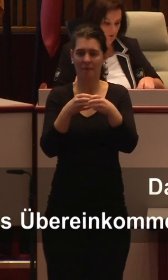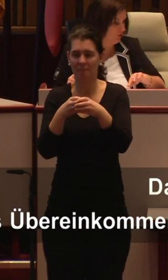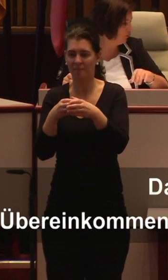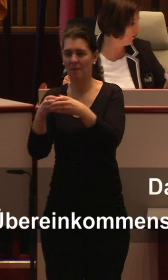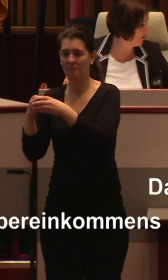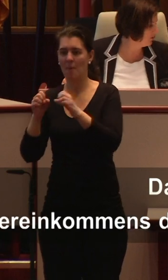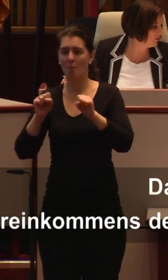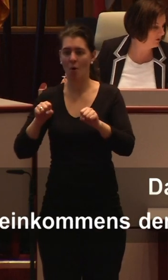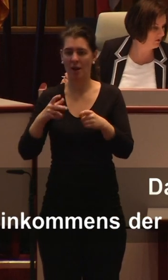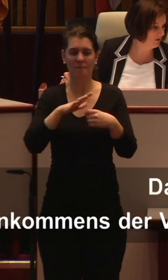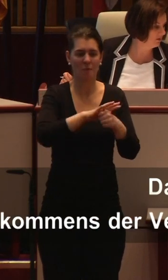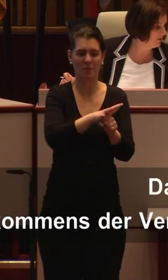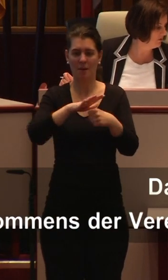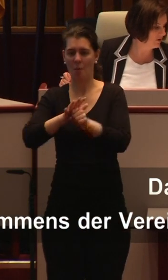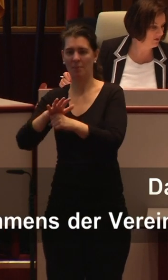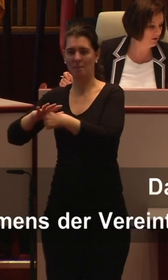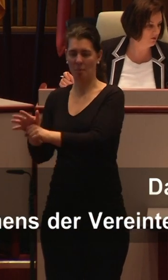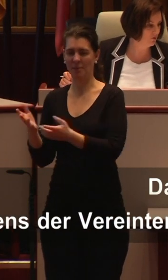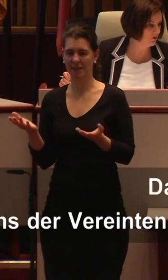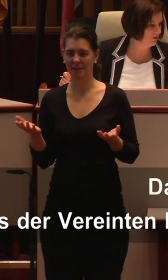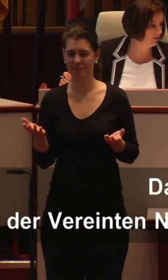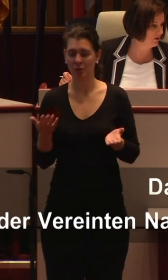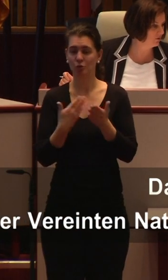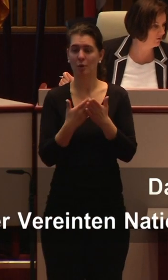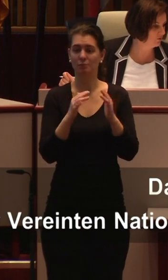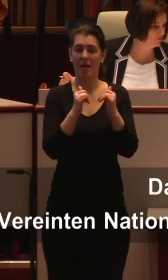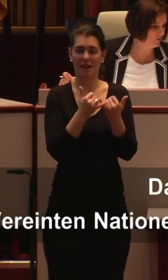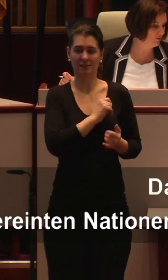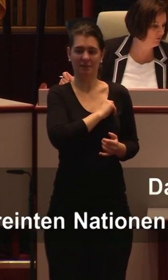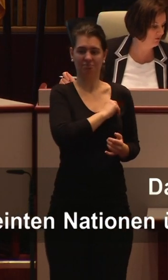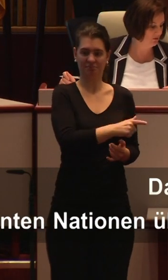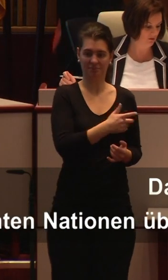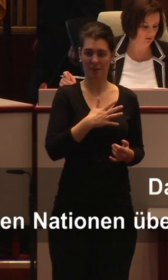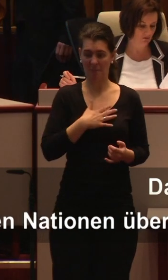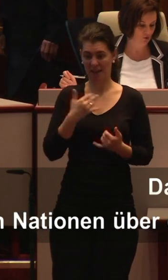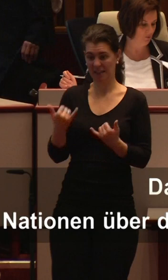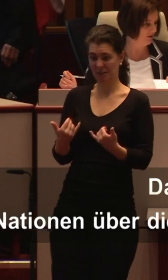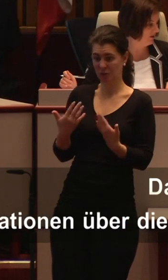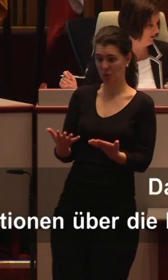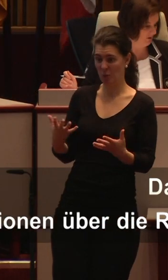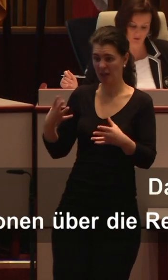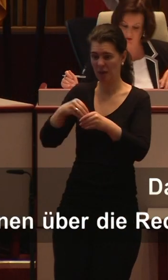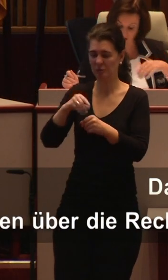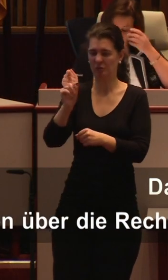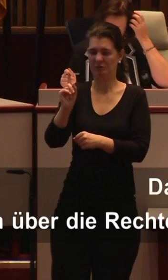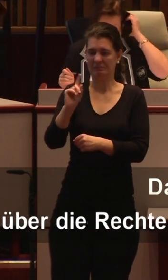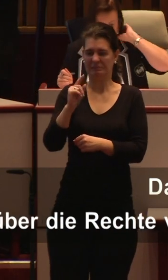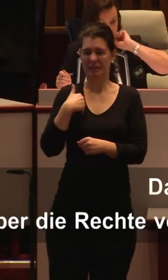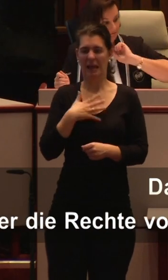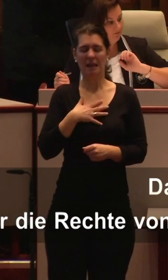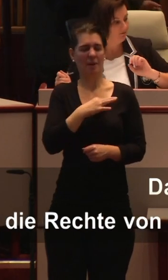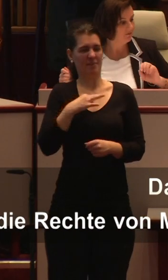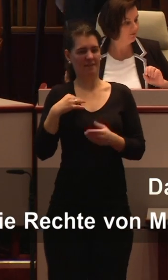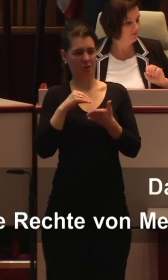noch mehr betuchtere Eltern ihre Kinder auf Privatschulen schicken. Auch sind die Kosten, die mit der Umstellung auf das